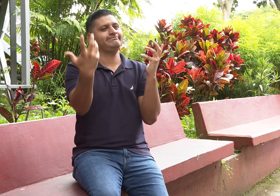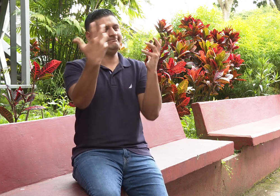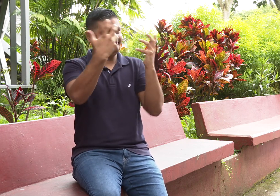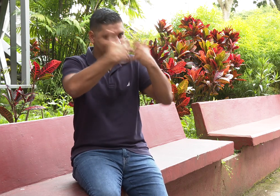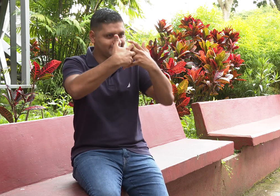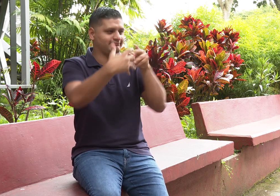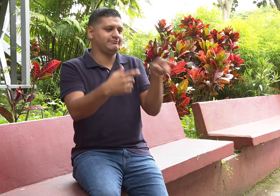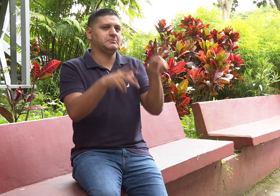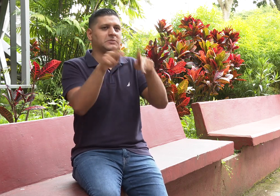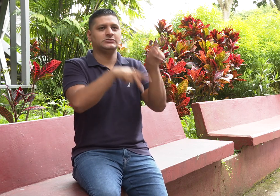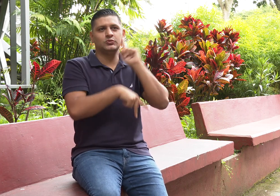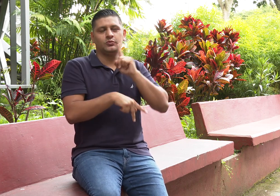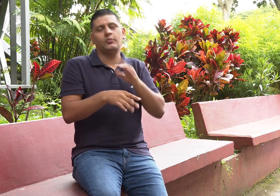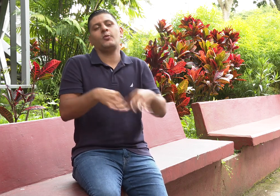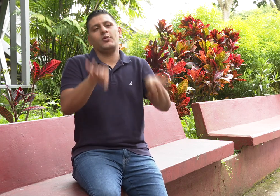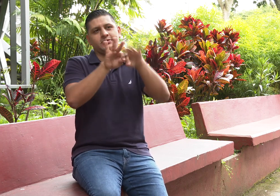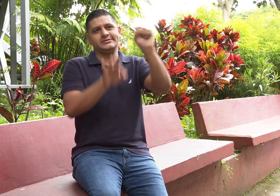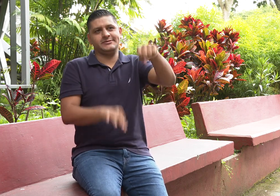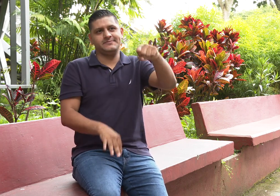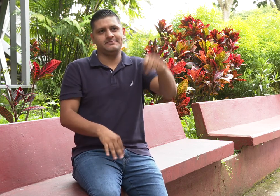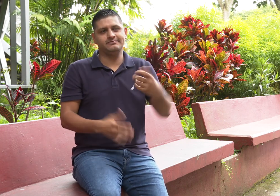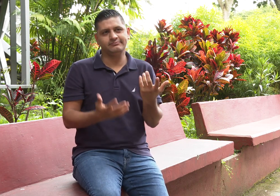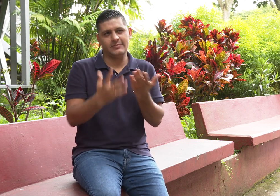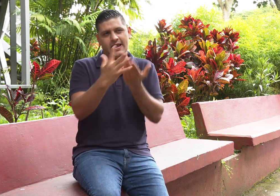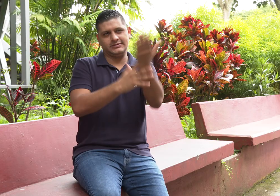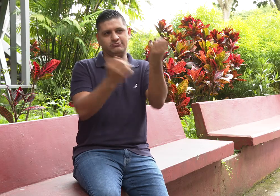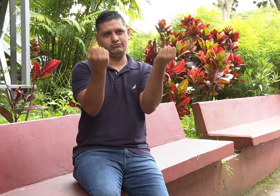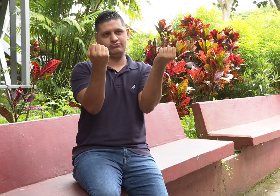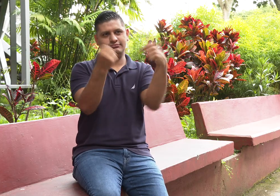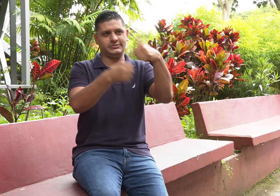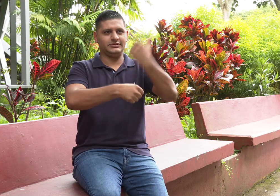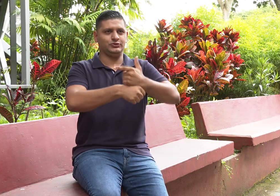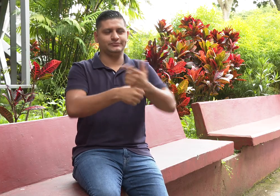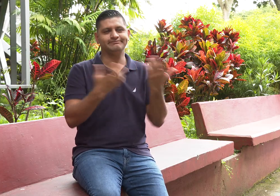O dándole oportunidad a las personas sordas de acceder a la información mediante el Alesco.